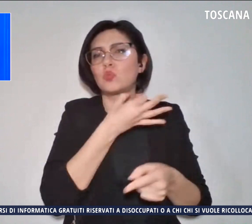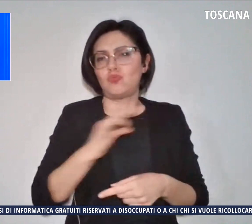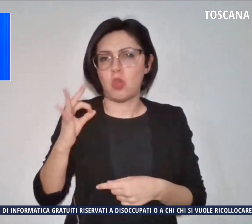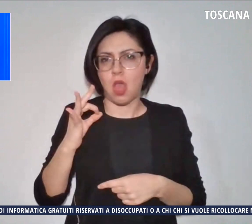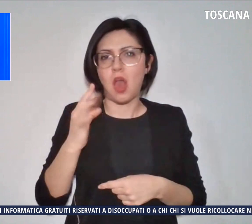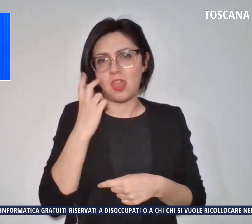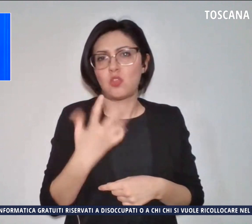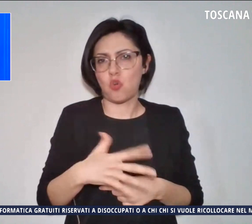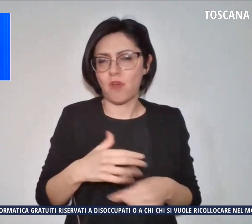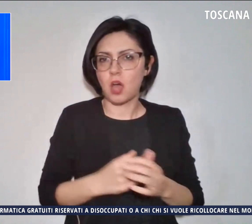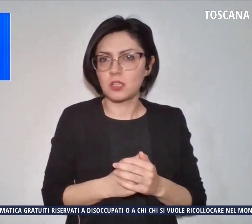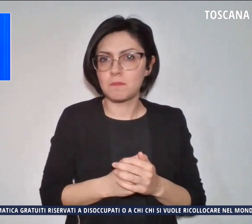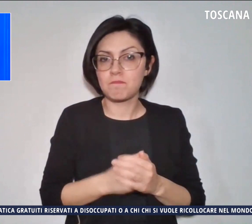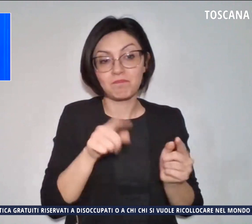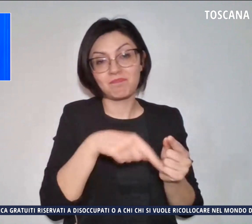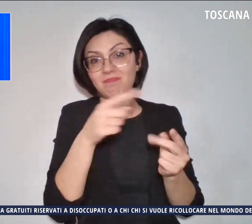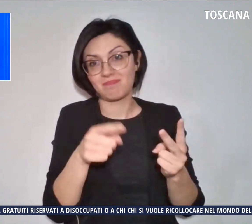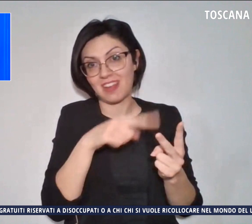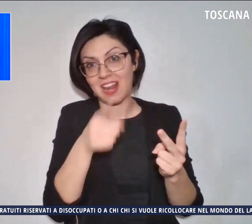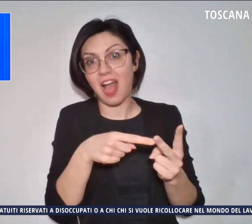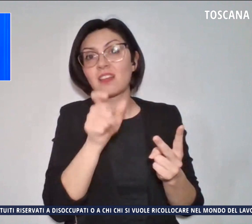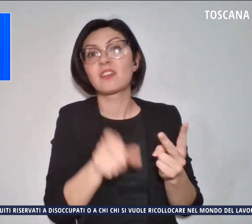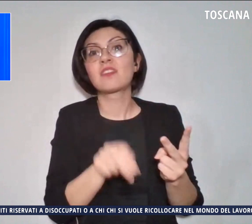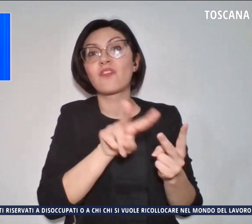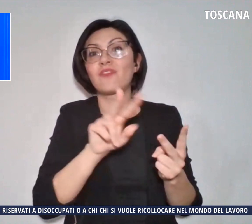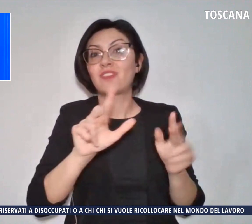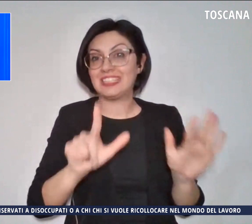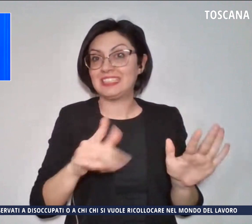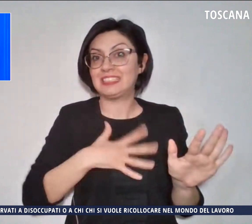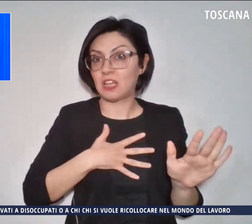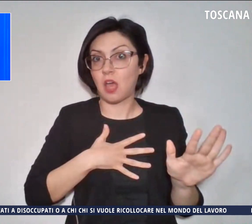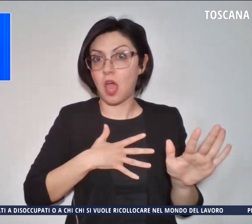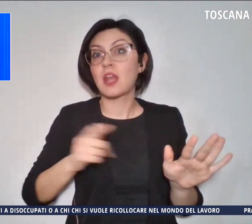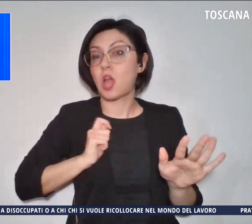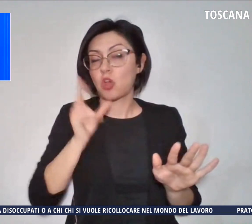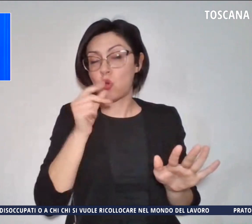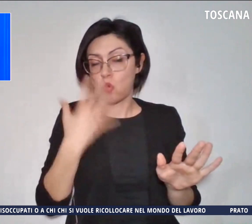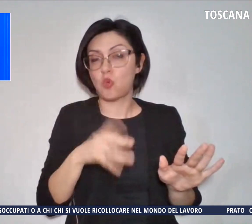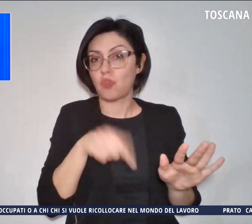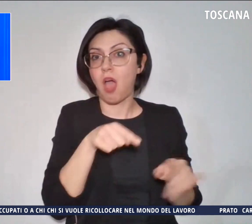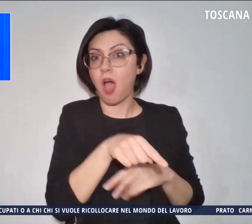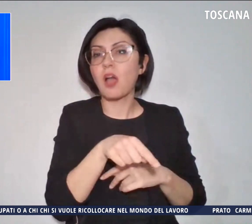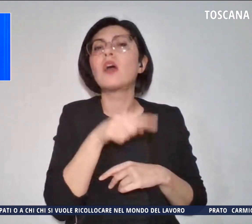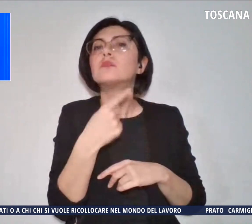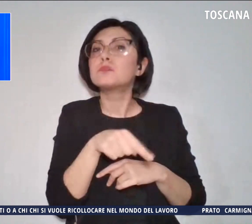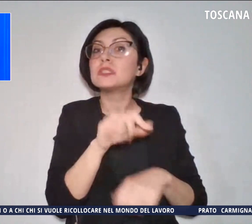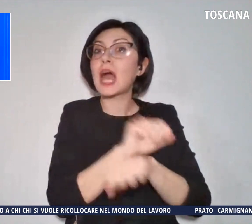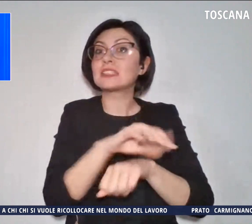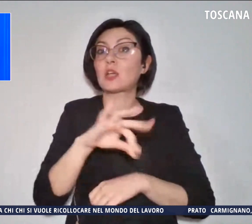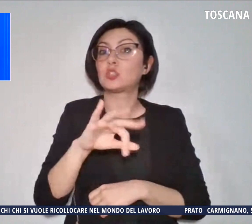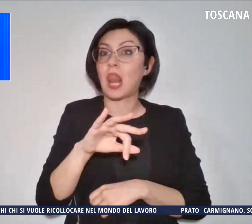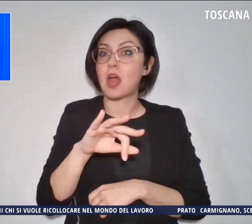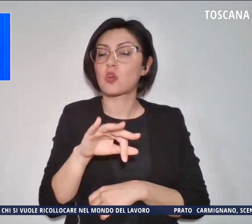Il 27enne, anch'esso noto alle forze dell'ordine, è stato arrestato a Salerno. Entrambi fanno parte di una